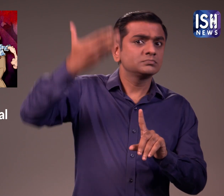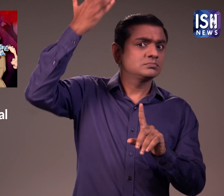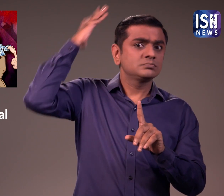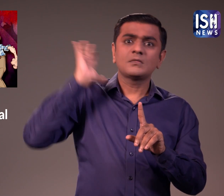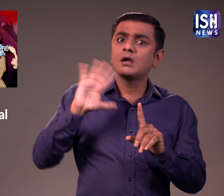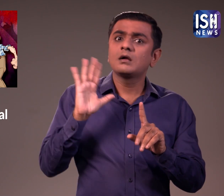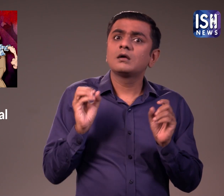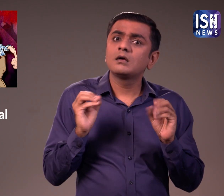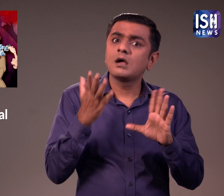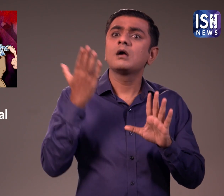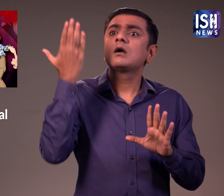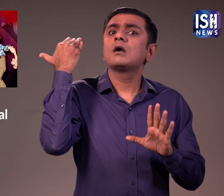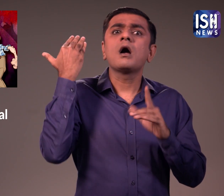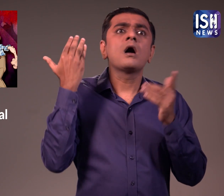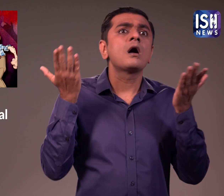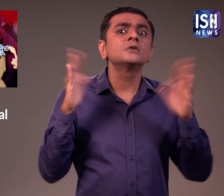पहले ऐसा कोई कानून नहीं था